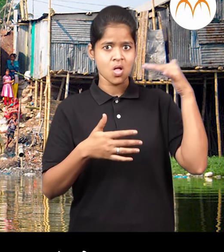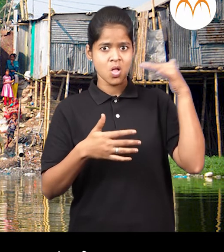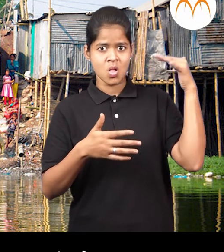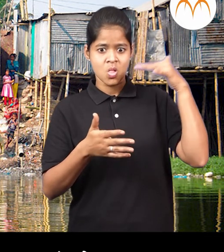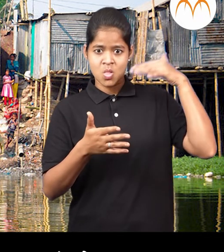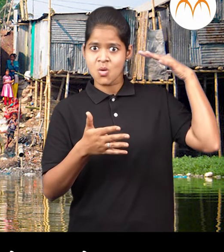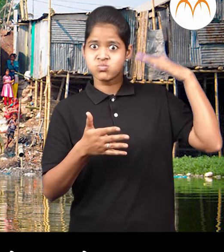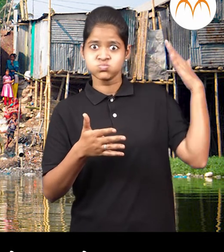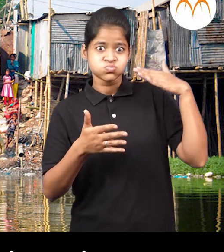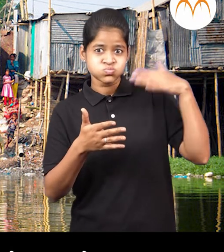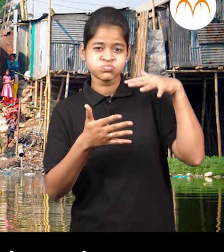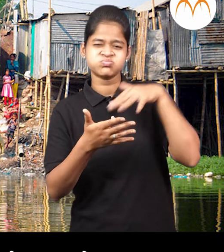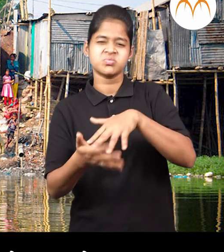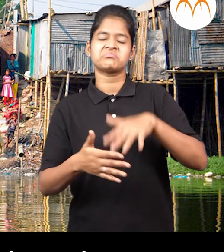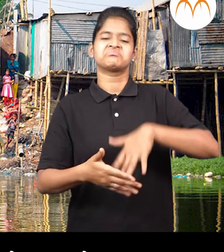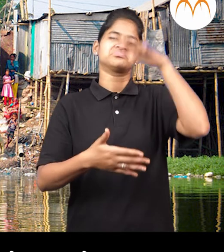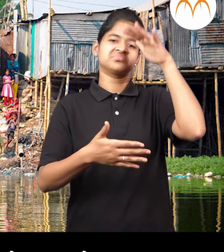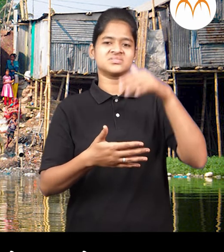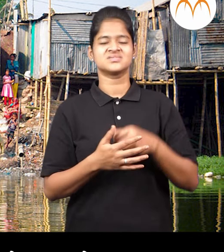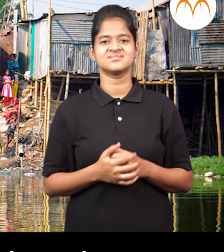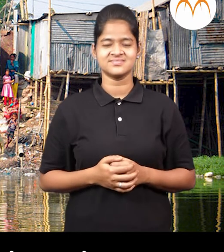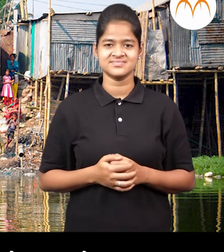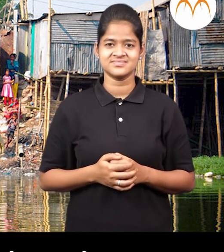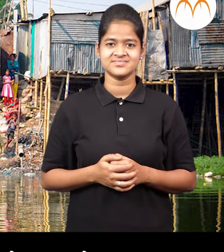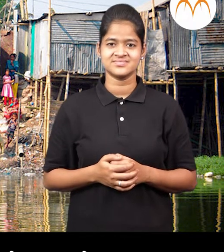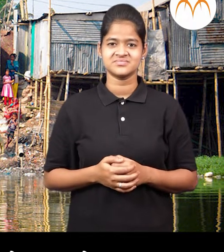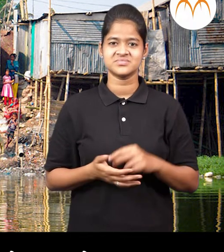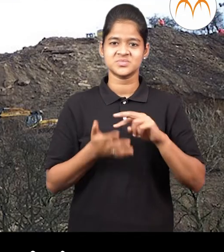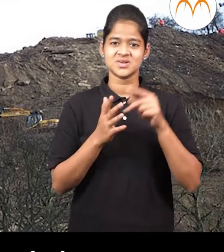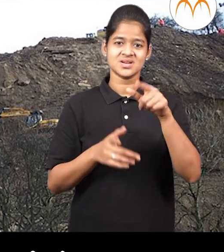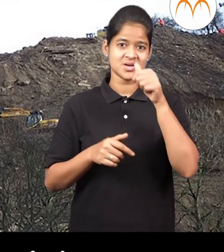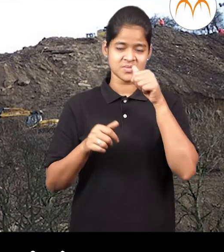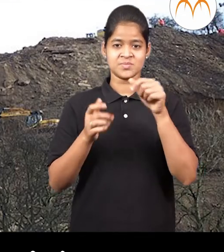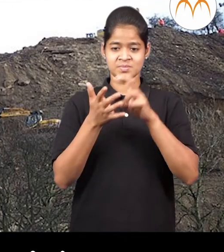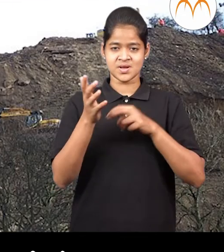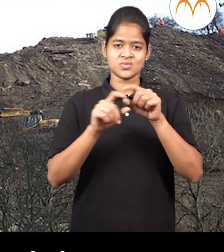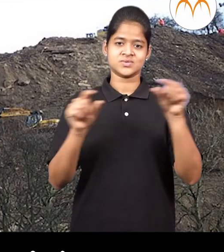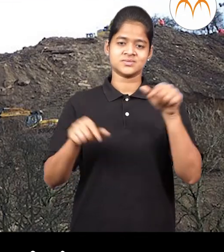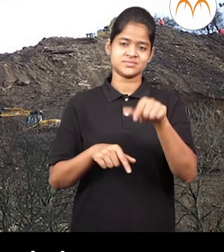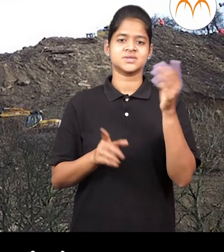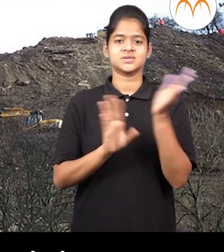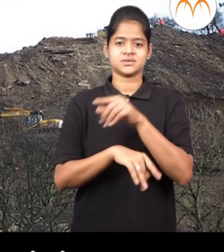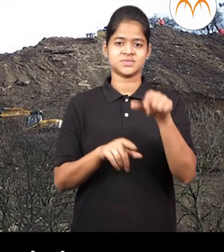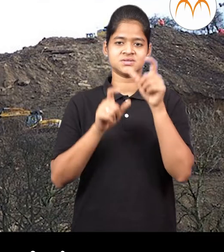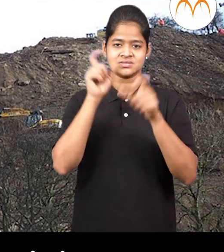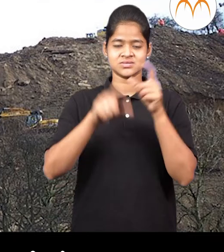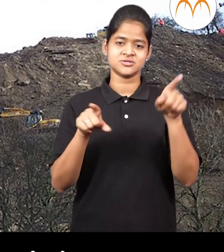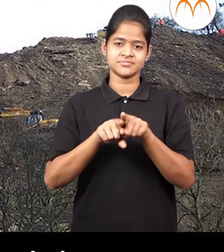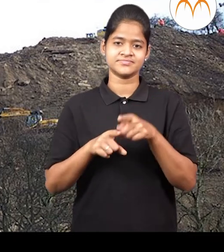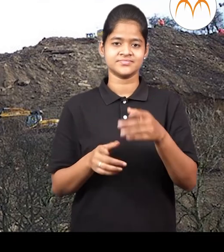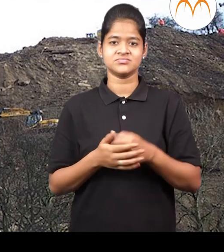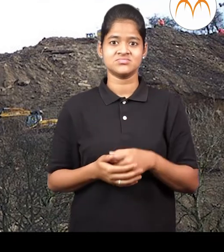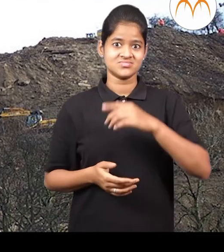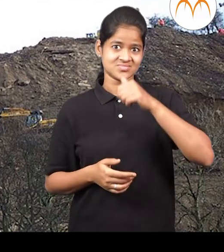पानी वाहु न गेले मोए पूर योँशक्तो मालीन या गावी कही वर्षन पूर्वी